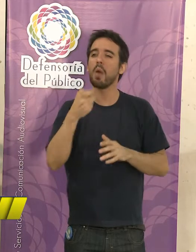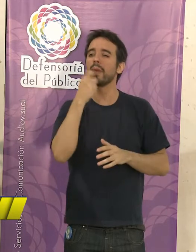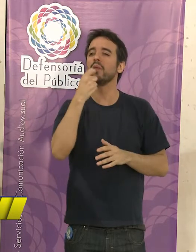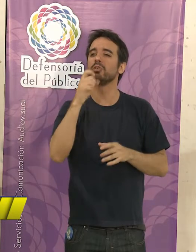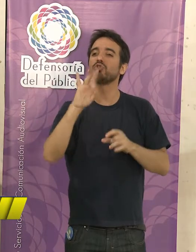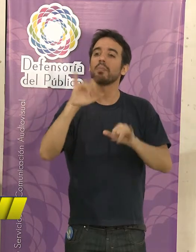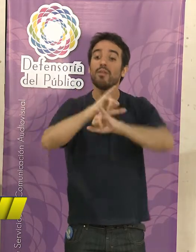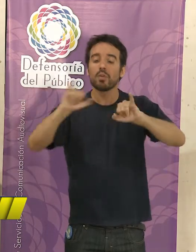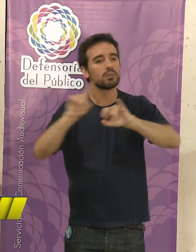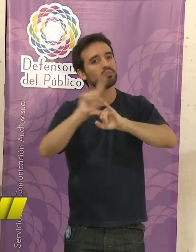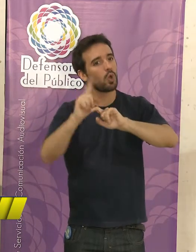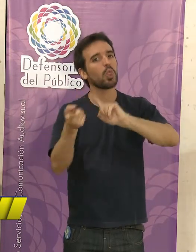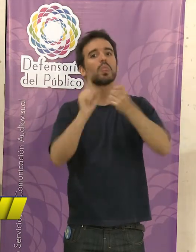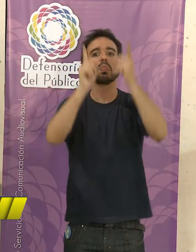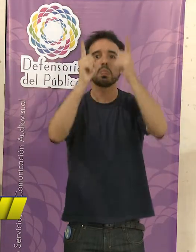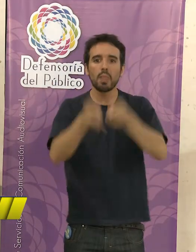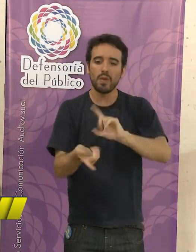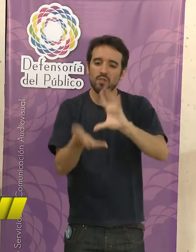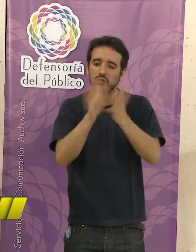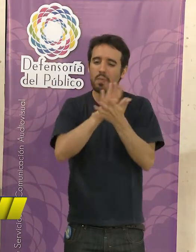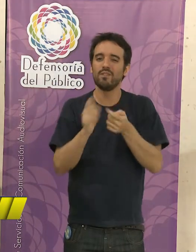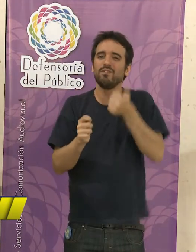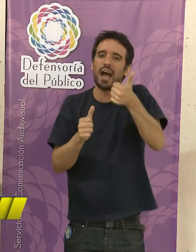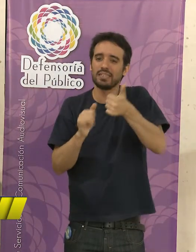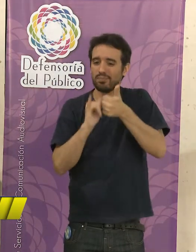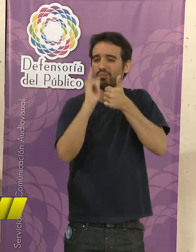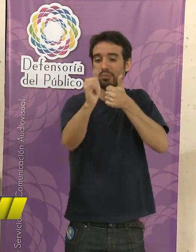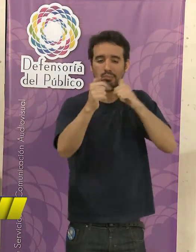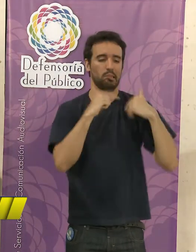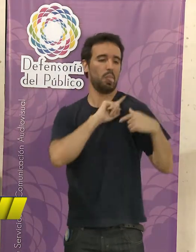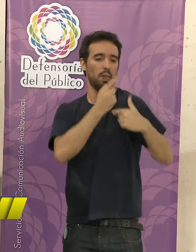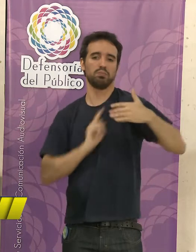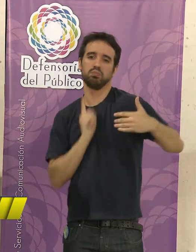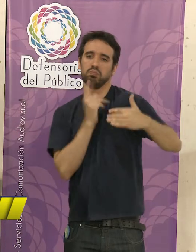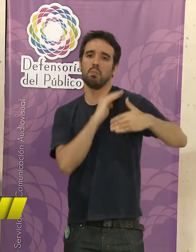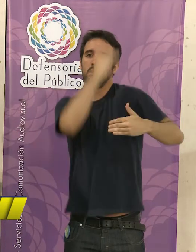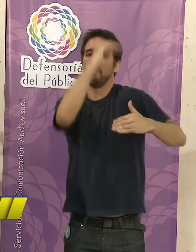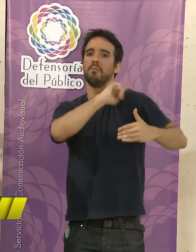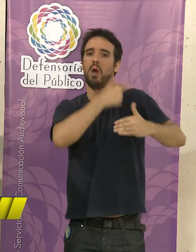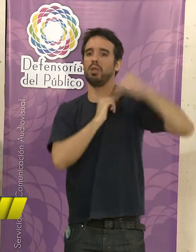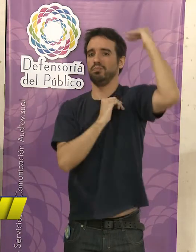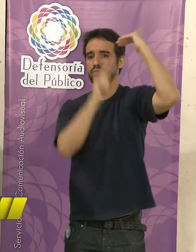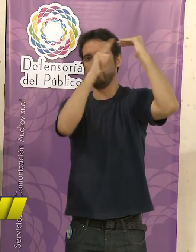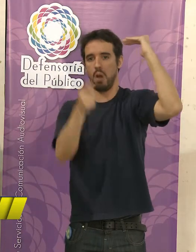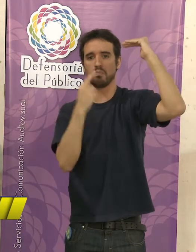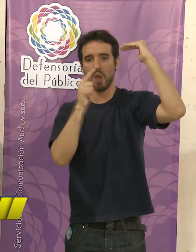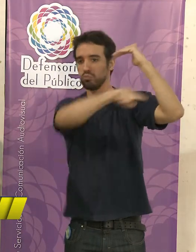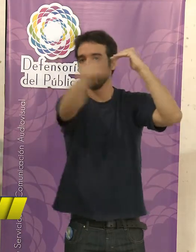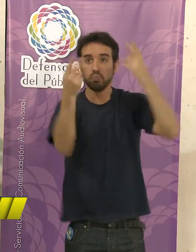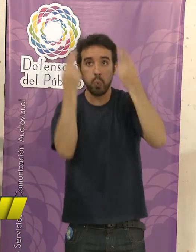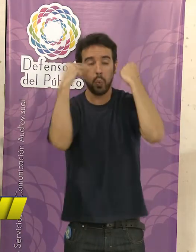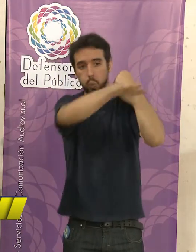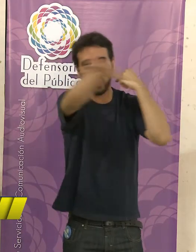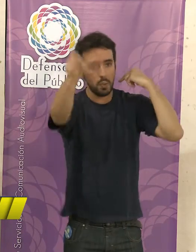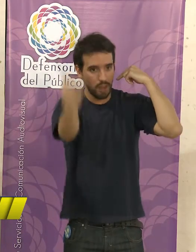informar, sino que se ha convertido en una de las formas más fáciles para actuar y prestigio, obtener fines y manipular situaciones, que en muchos de los casos